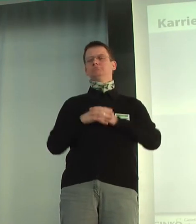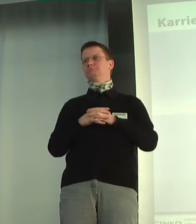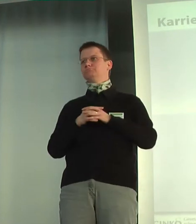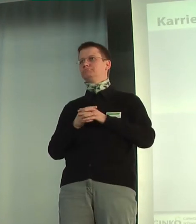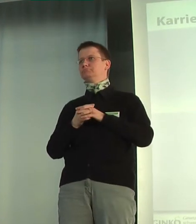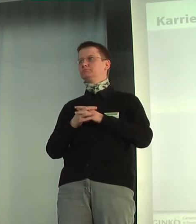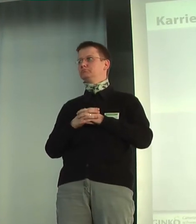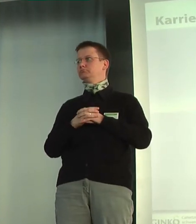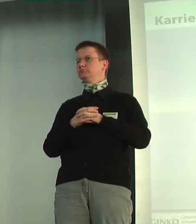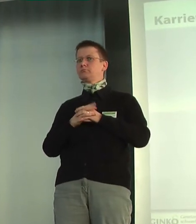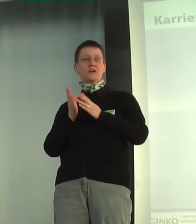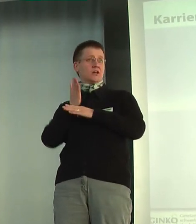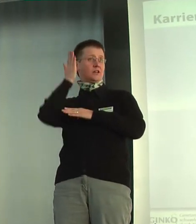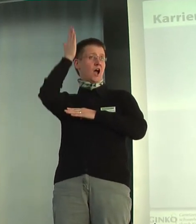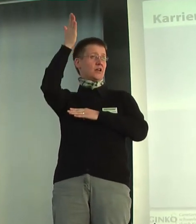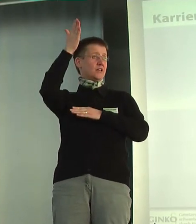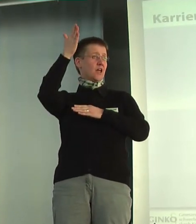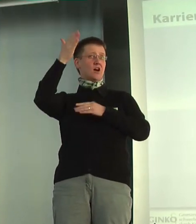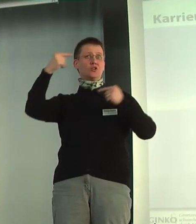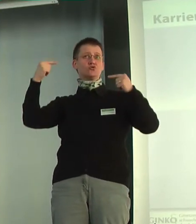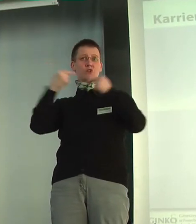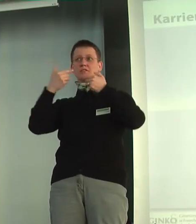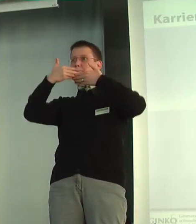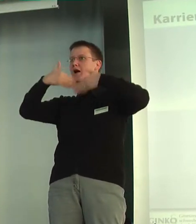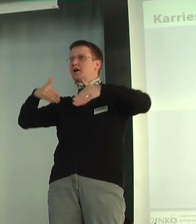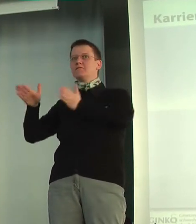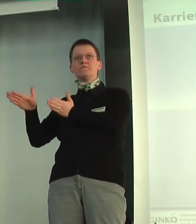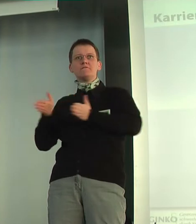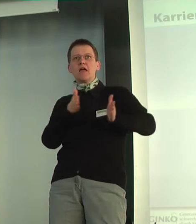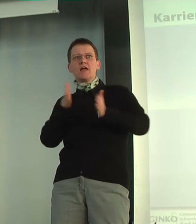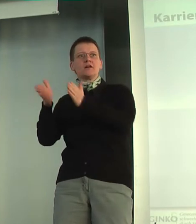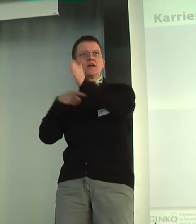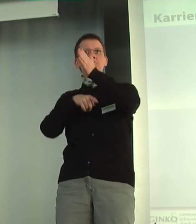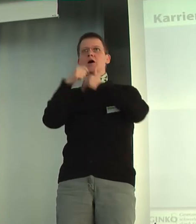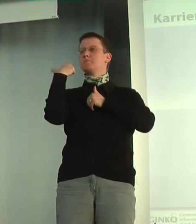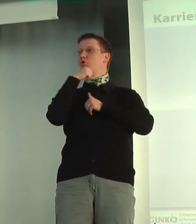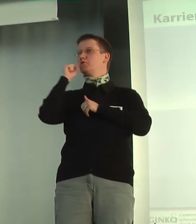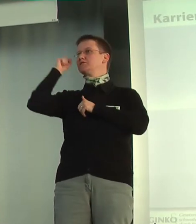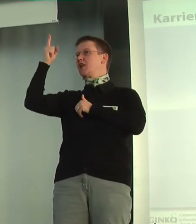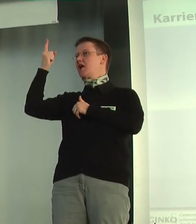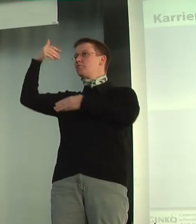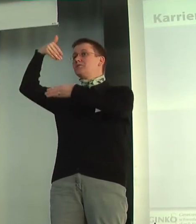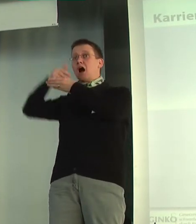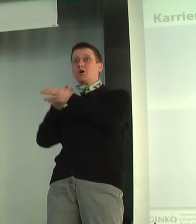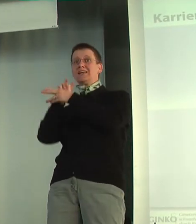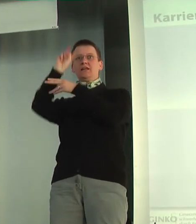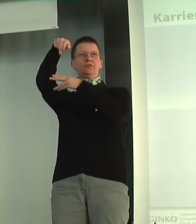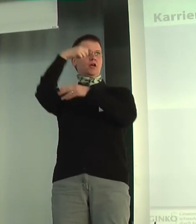Karrieren trotz Barrieren Karriere Berufsleben und auch die Wege in das Berufsleben sind